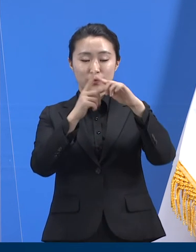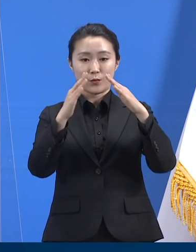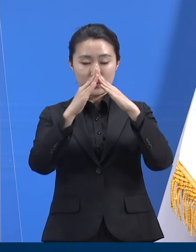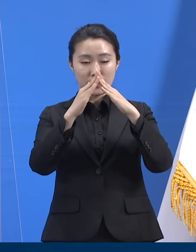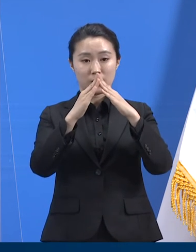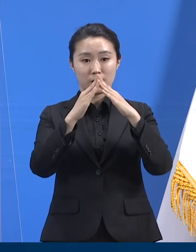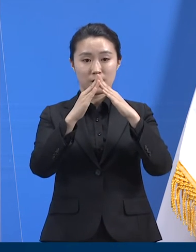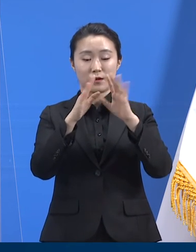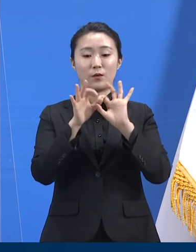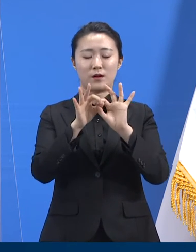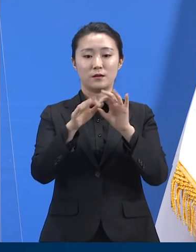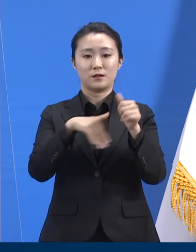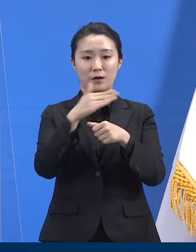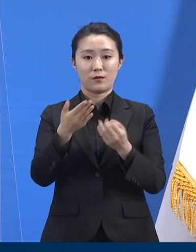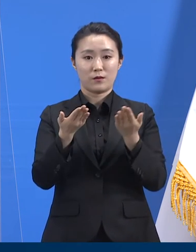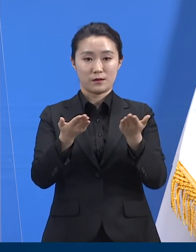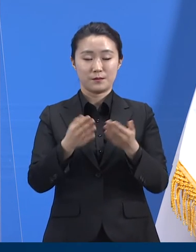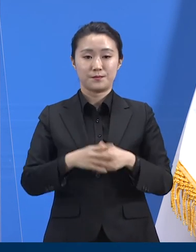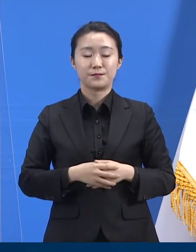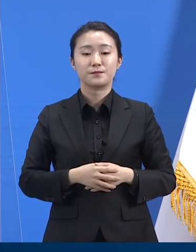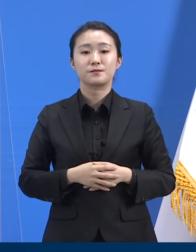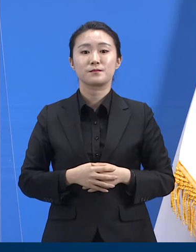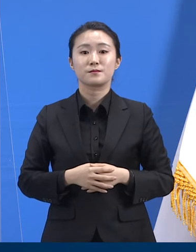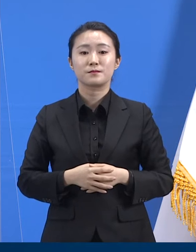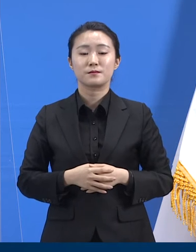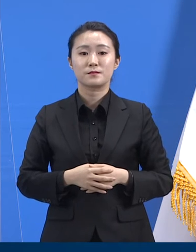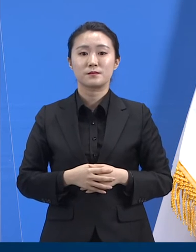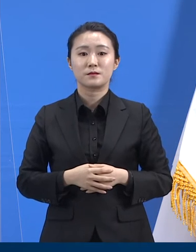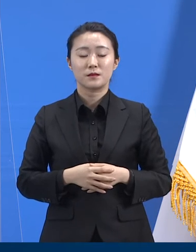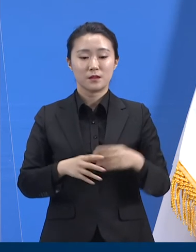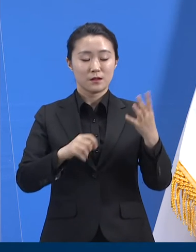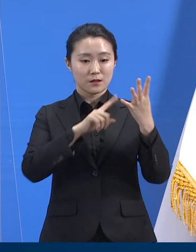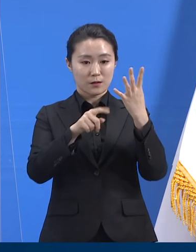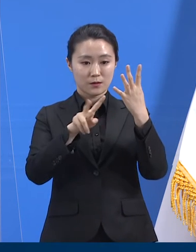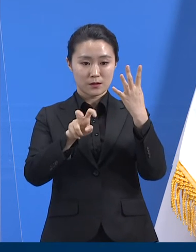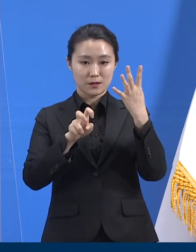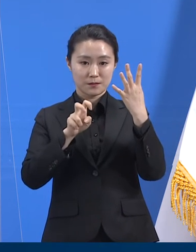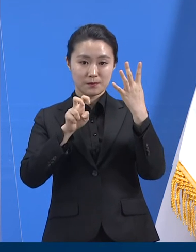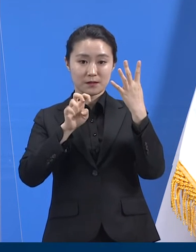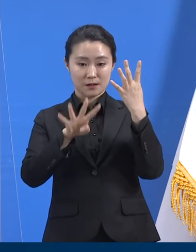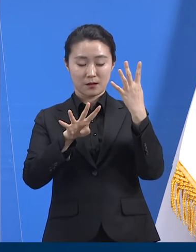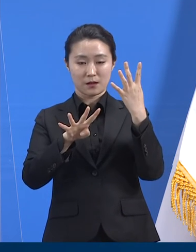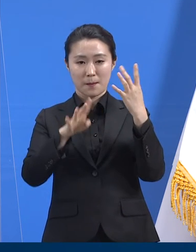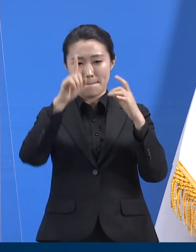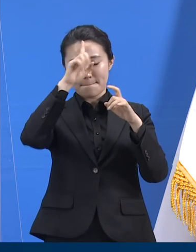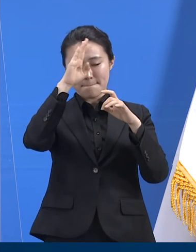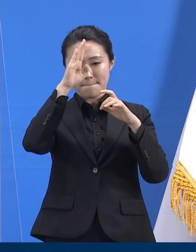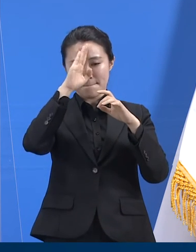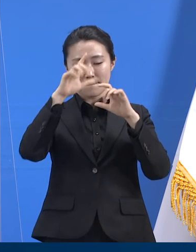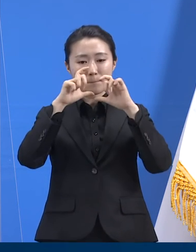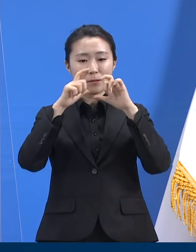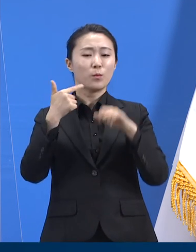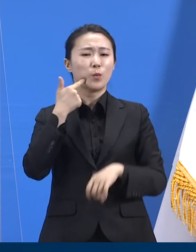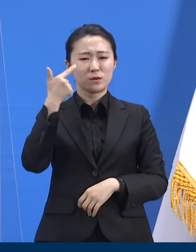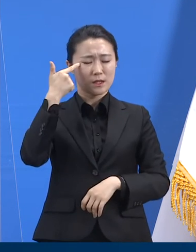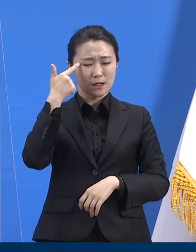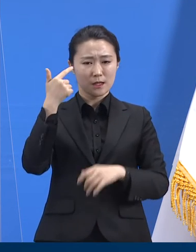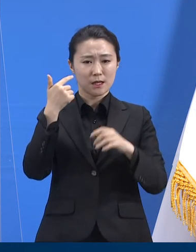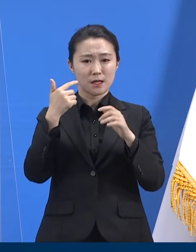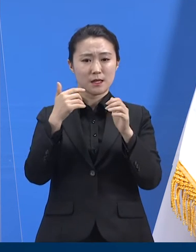24일 최초 확진 판정을 받았습니다. 이에 교인들과 가족들을 대상으로 일제검사를